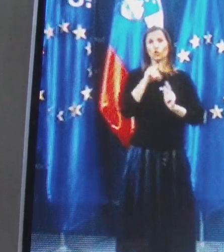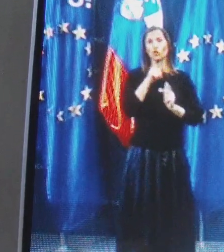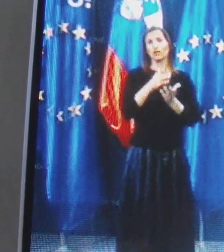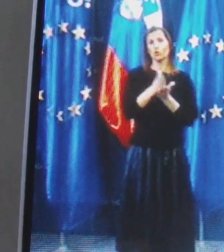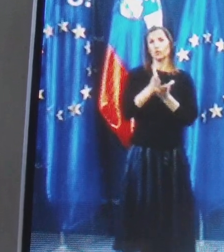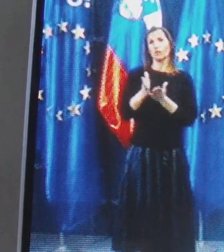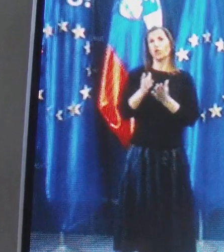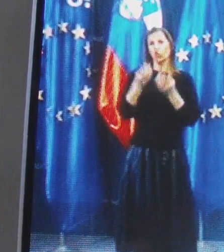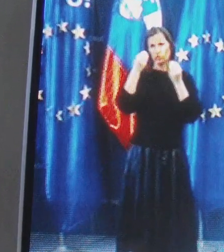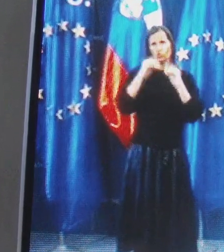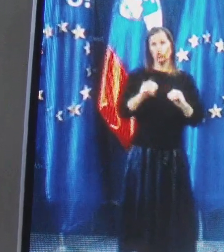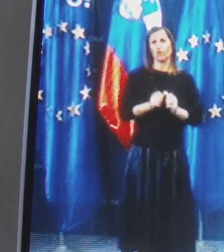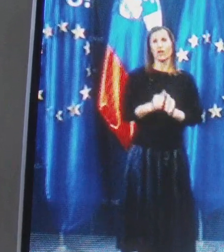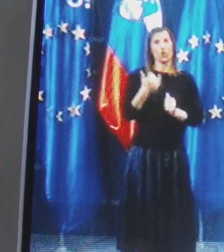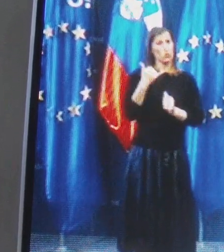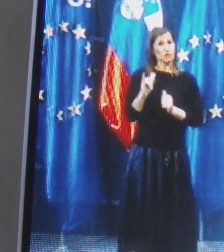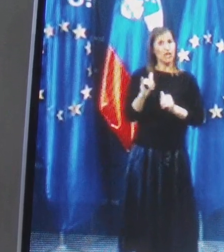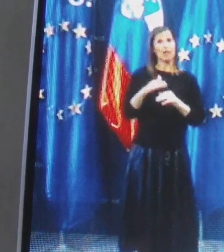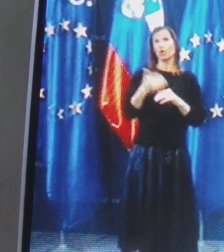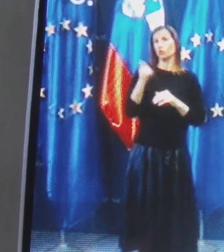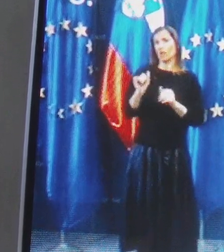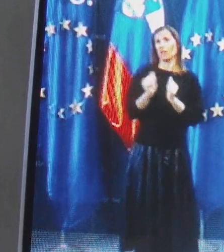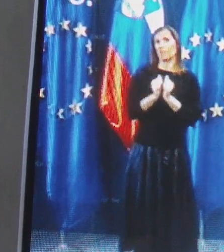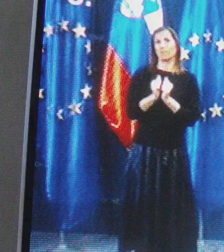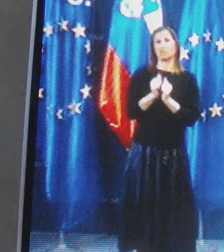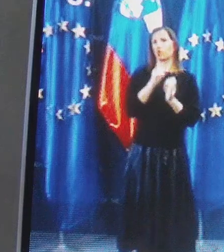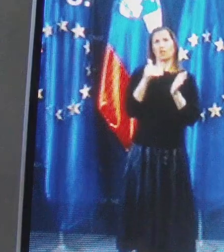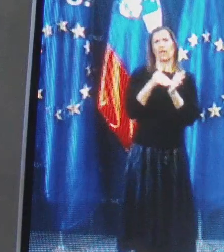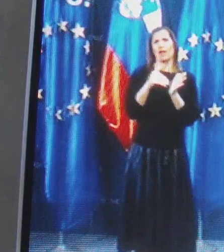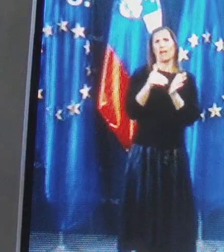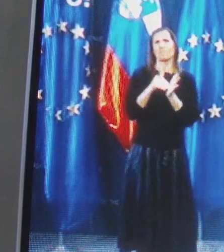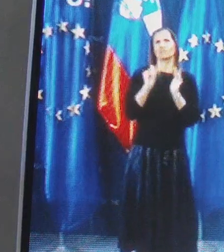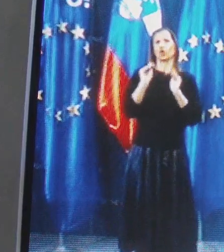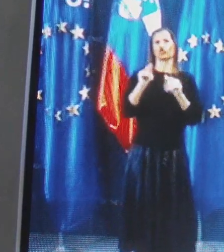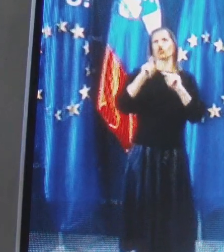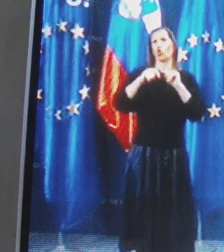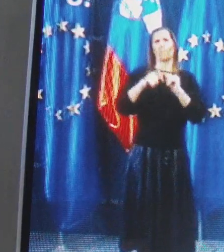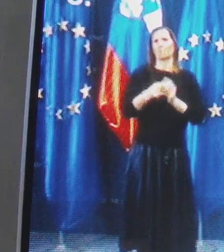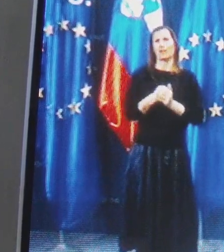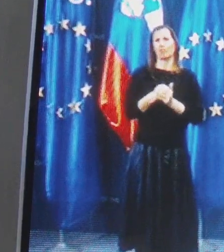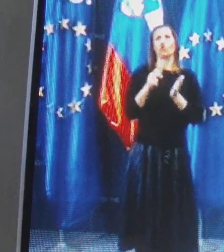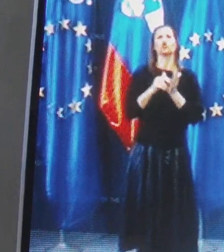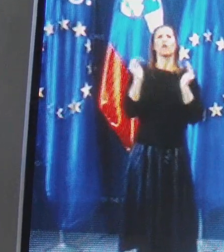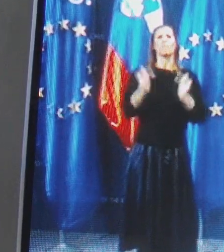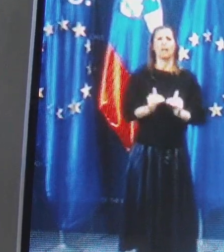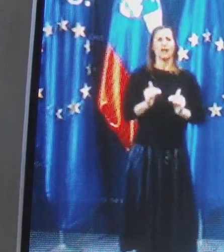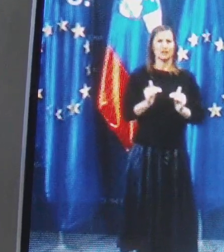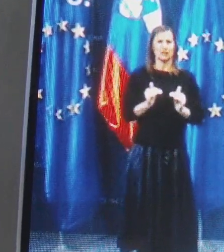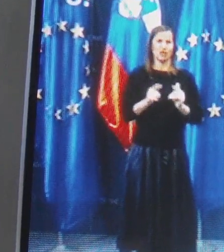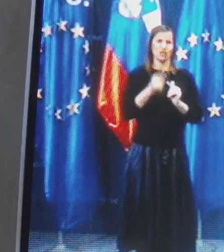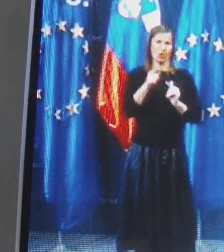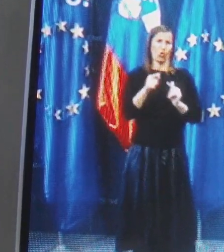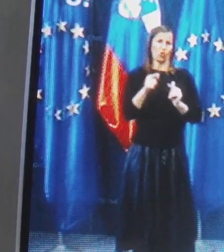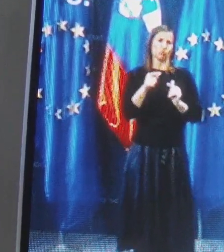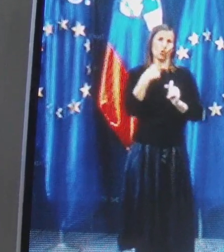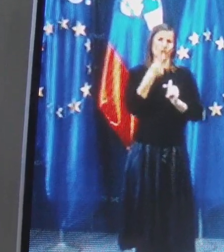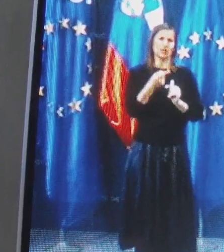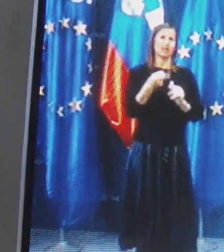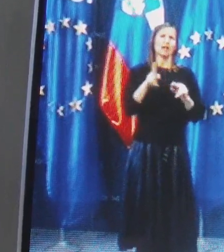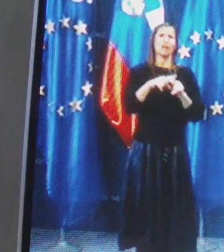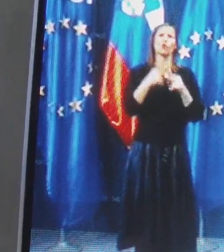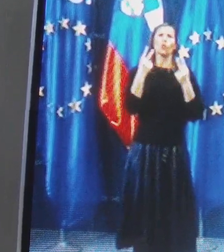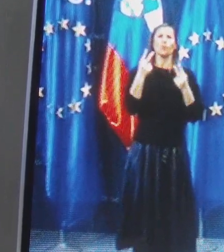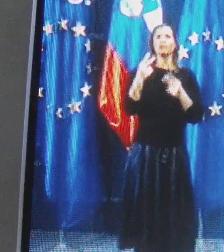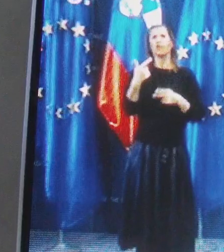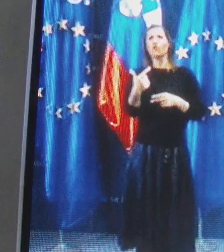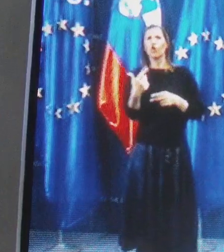usmeritv držali, ker na vsakem mestu pa res ne ravi zašitno opremo. Še manj pa tako omenjene je najbolj potrebne dvojke ali